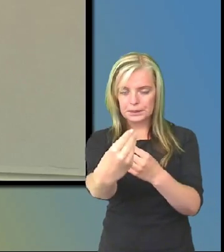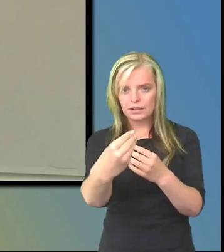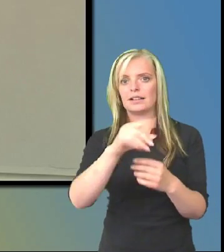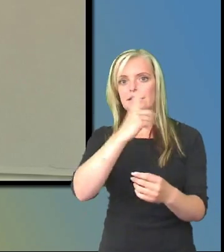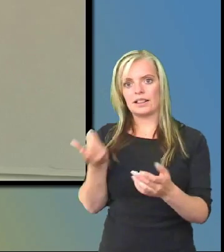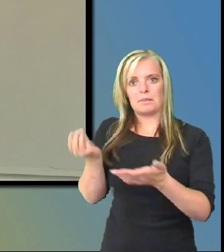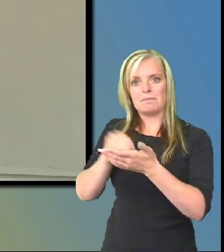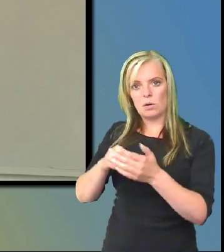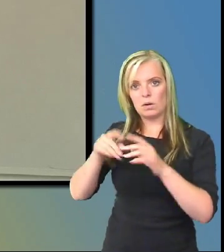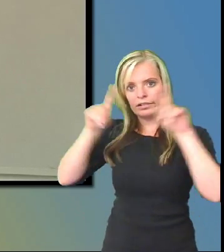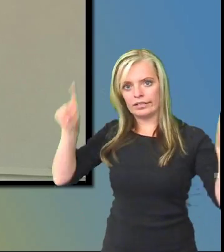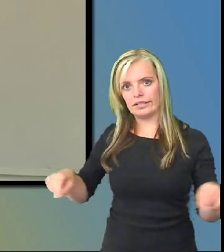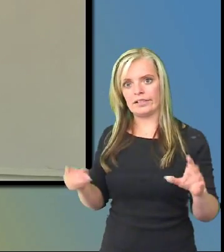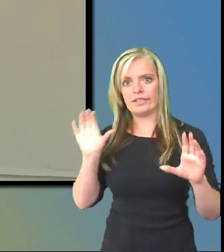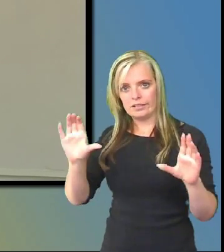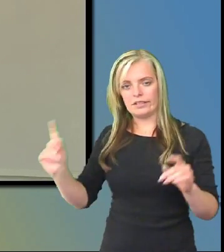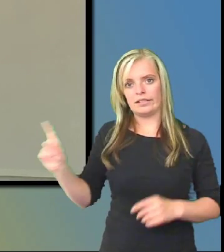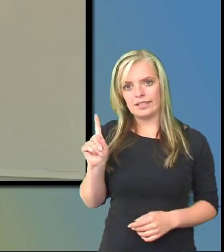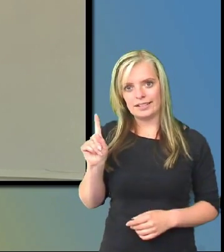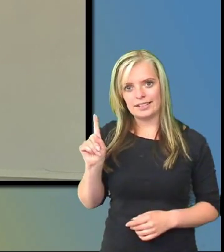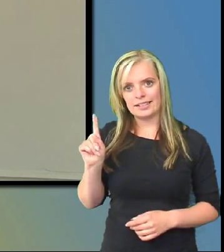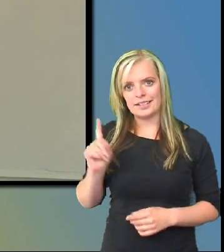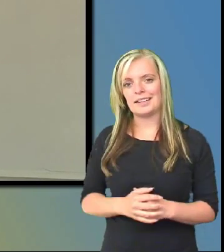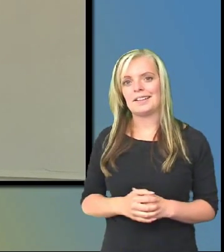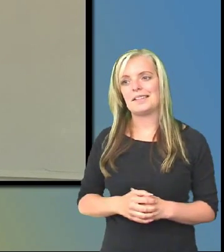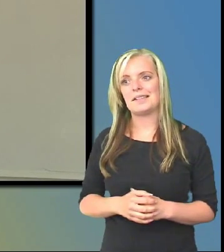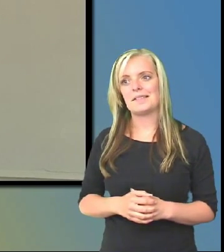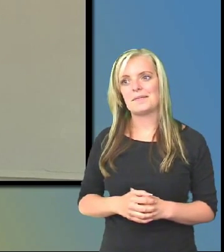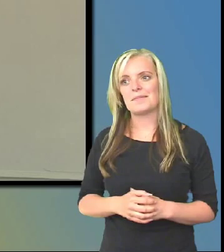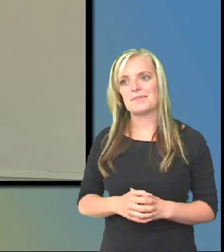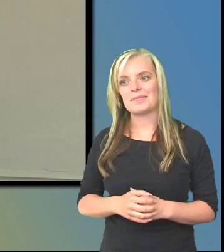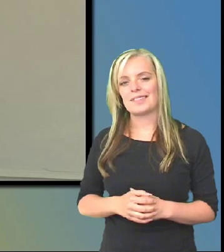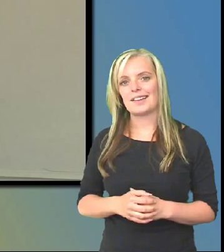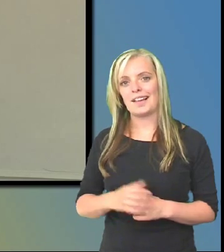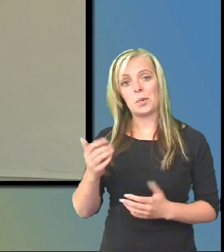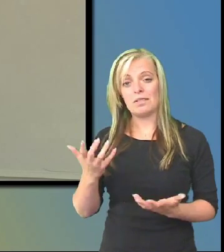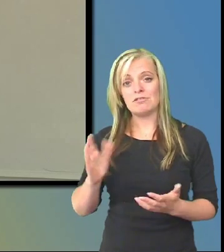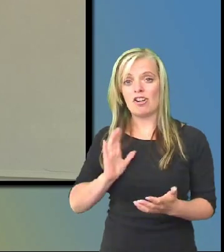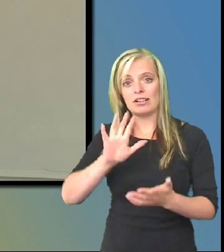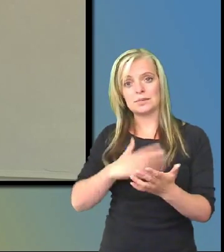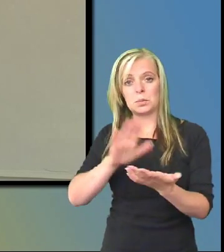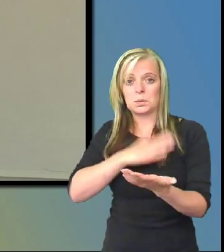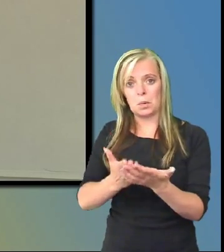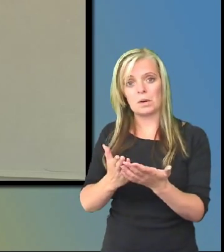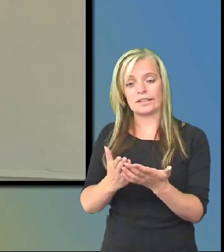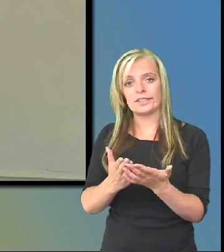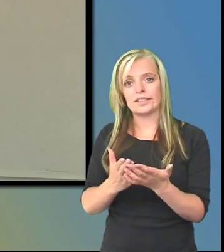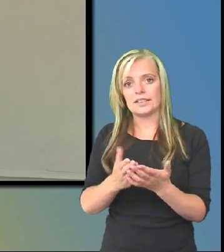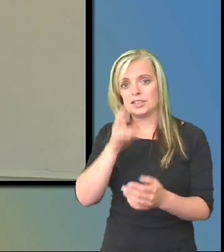teckentolk. Och sen så tänkte jag be Lina